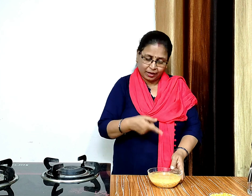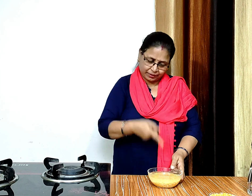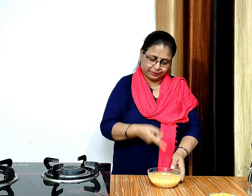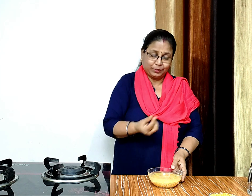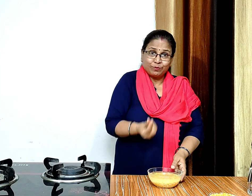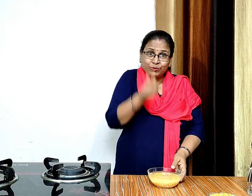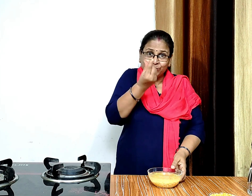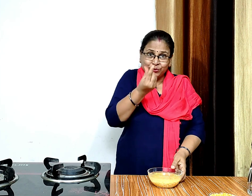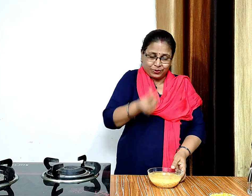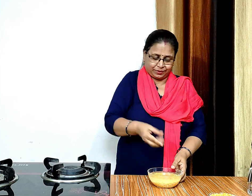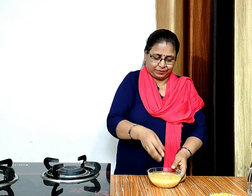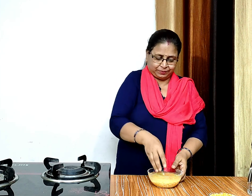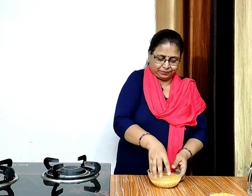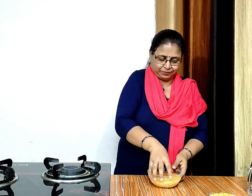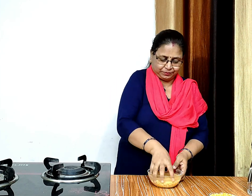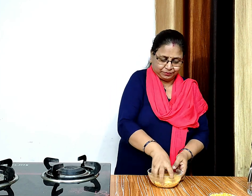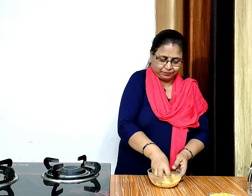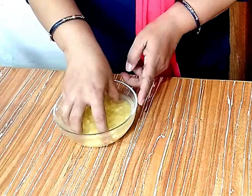देखें ये कुछ इस तरीके से फूल जाएंगे